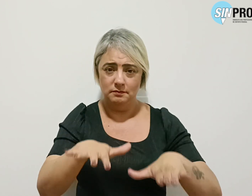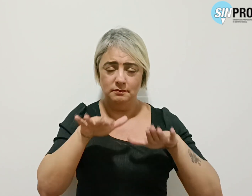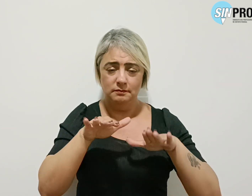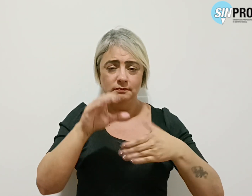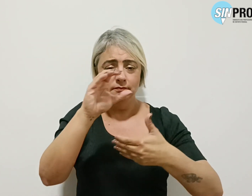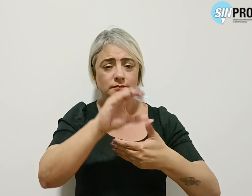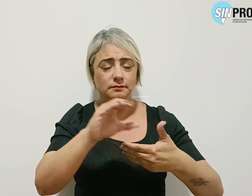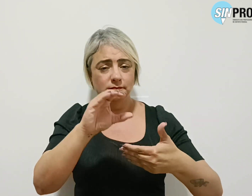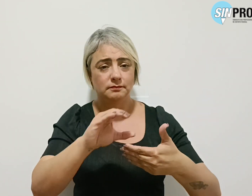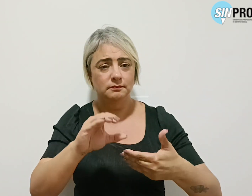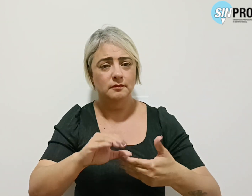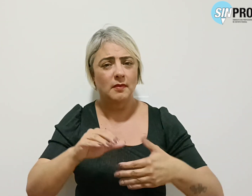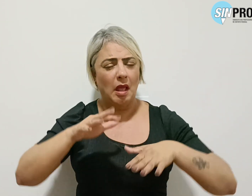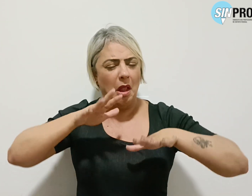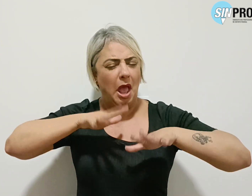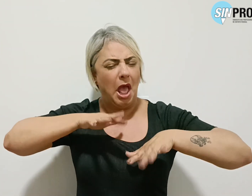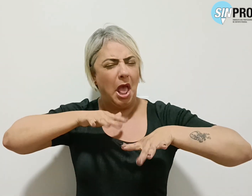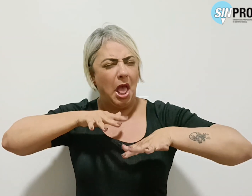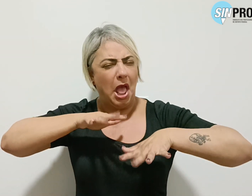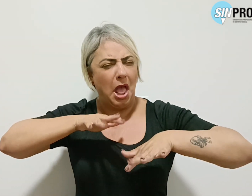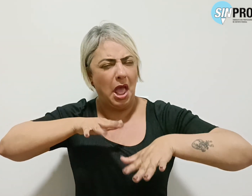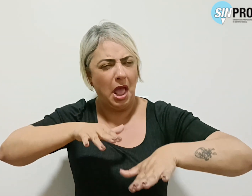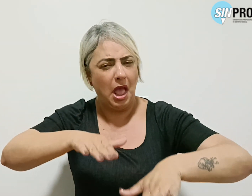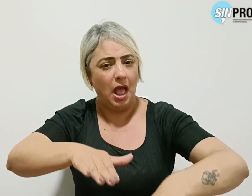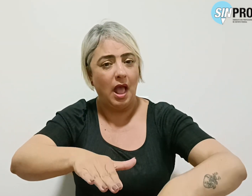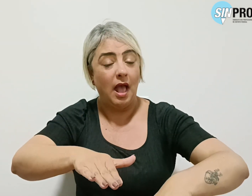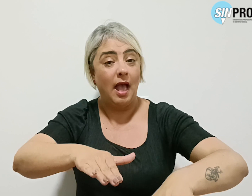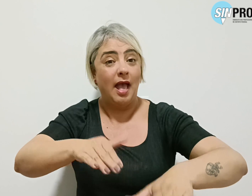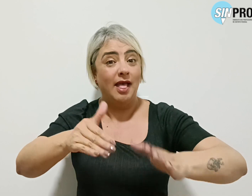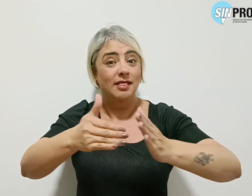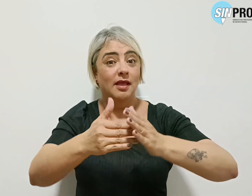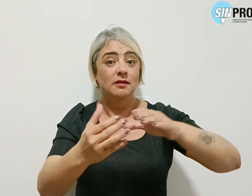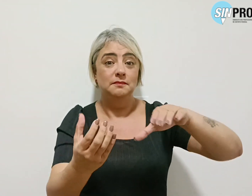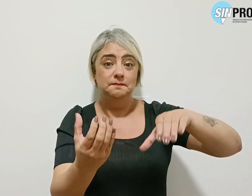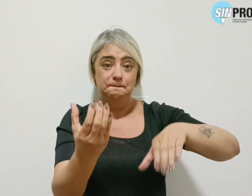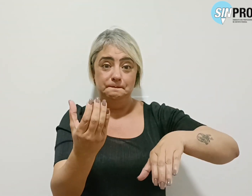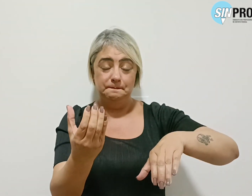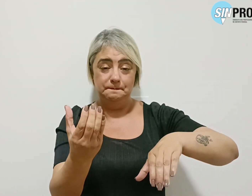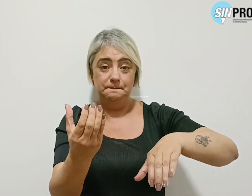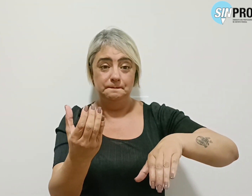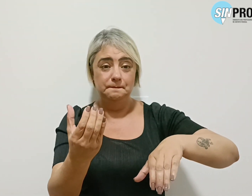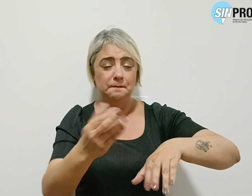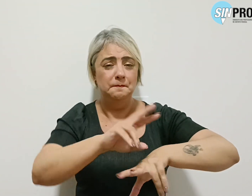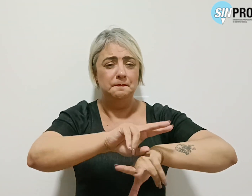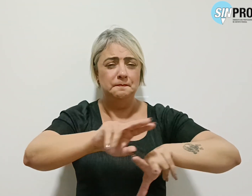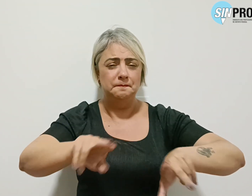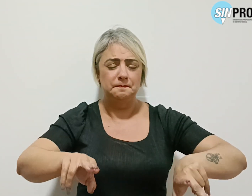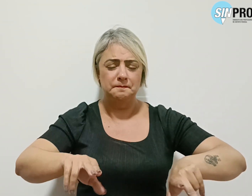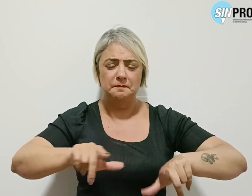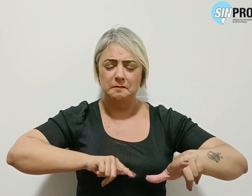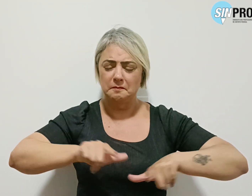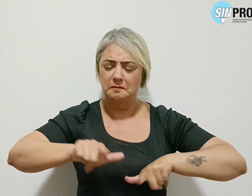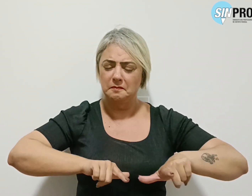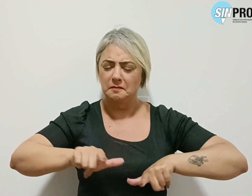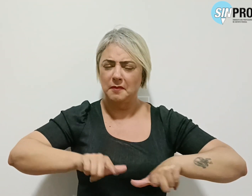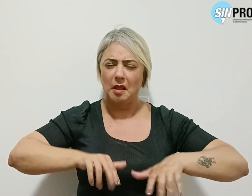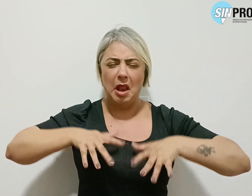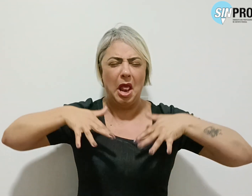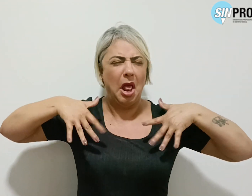categoria desceu encaminhada até o Congresso Nacional, com milhares de trabalhadores e trabalhadoras